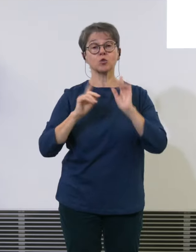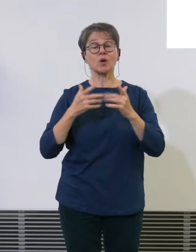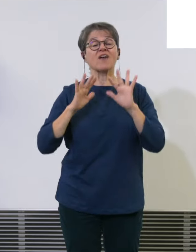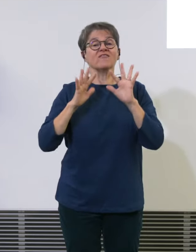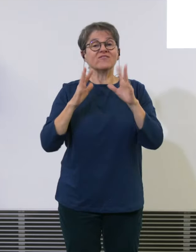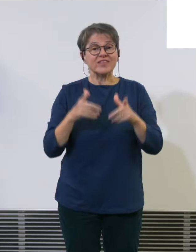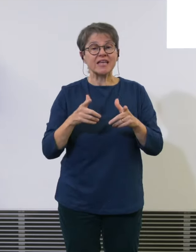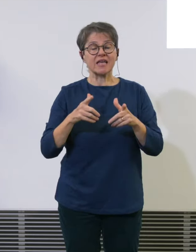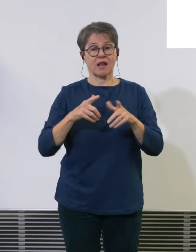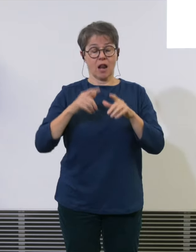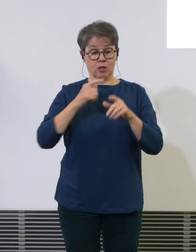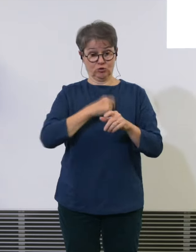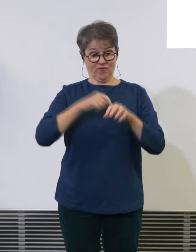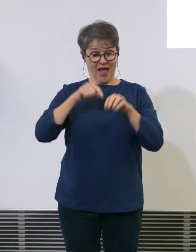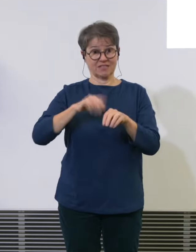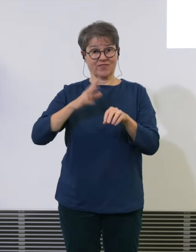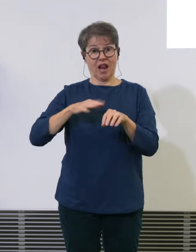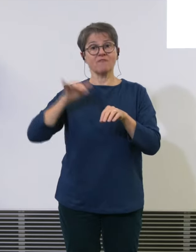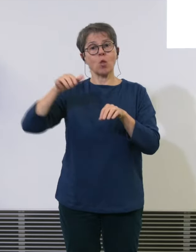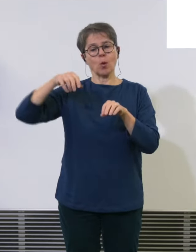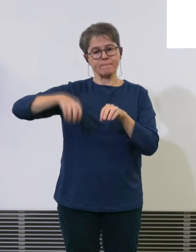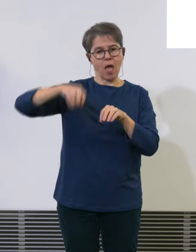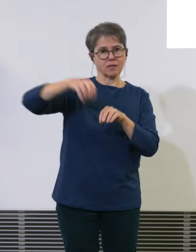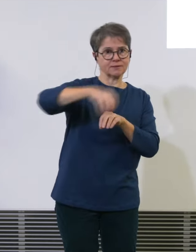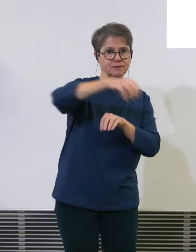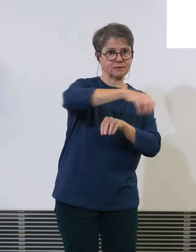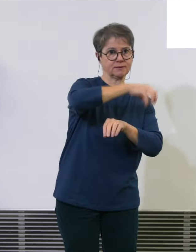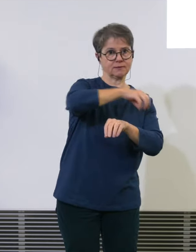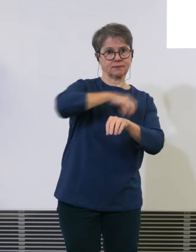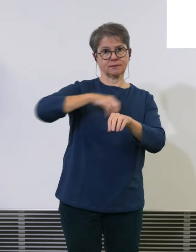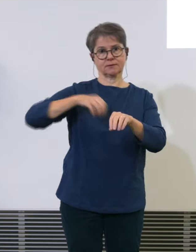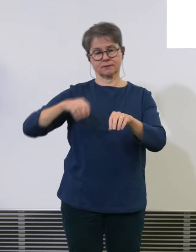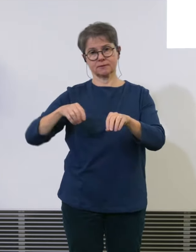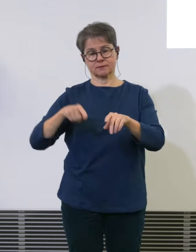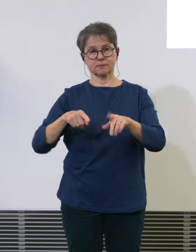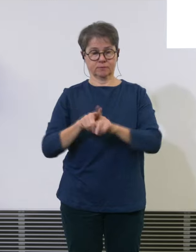Schweiz sind. Und da kommt das erste Prinzip von der Flugsicherung.